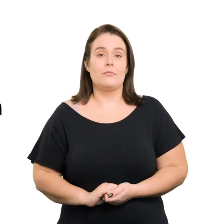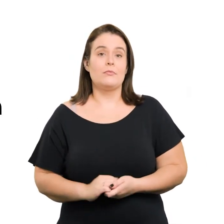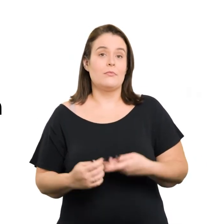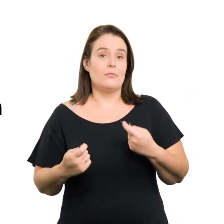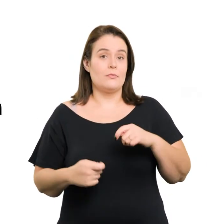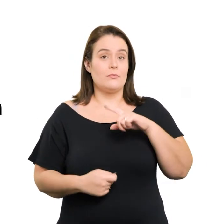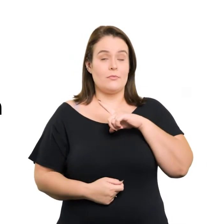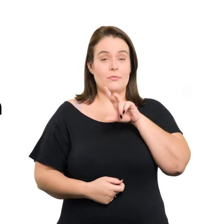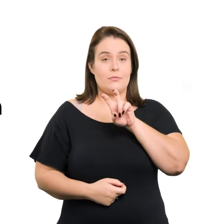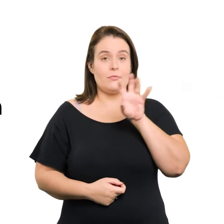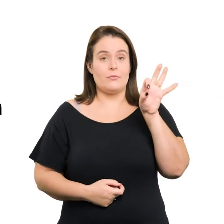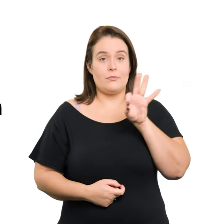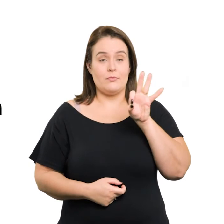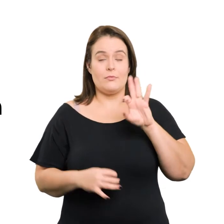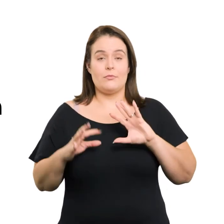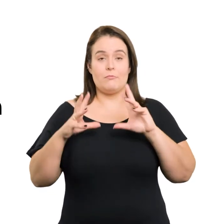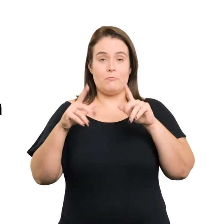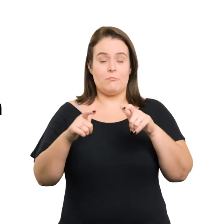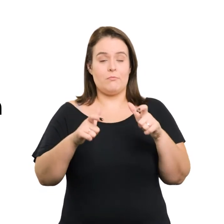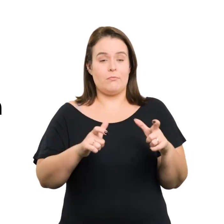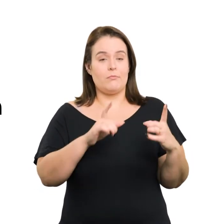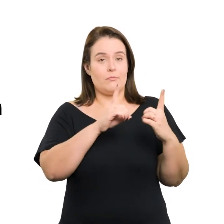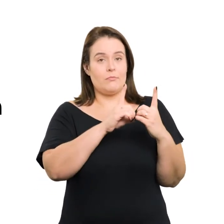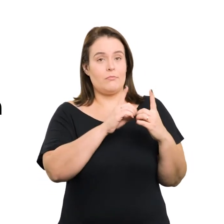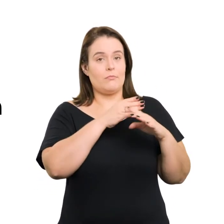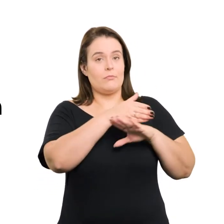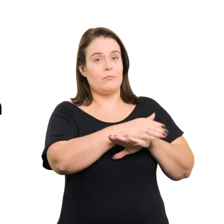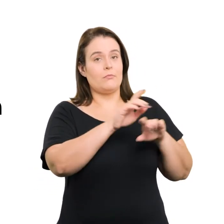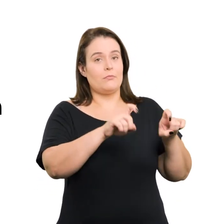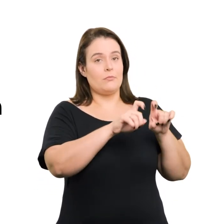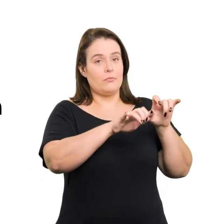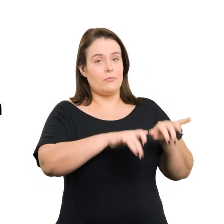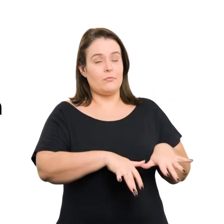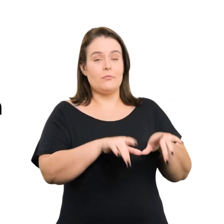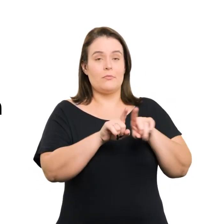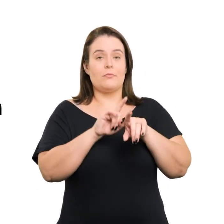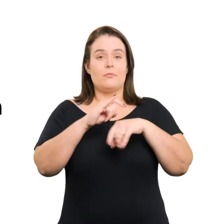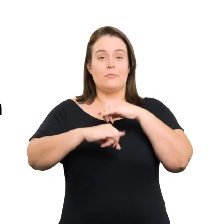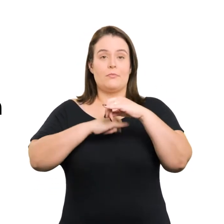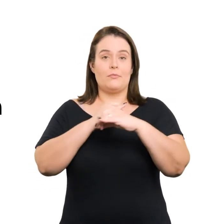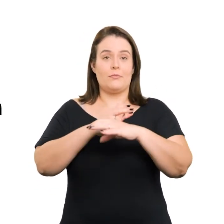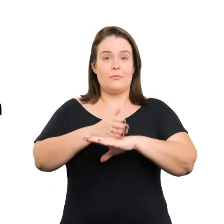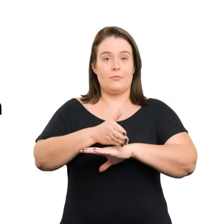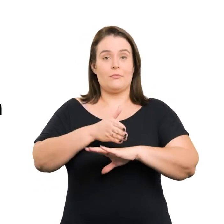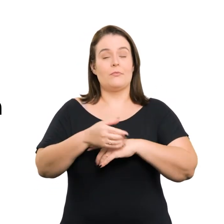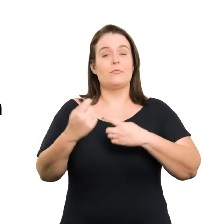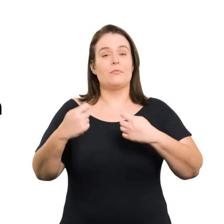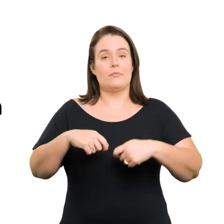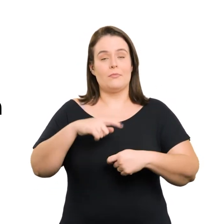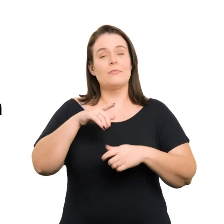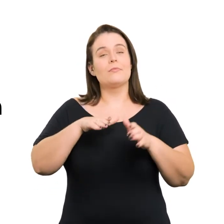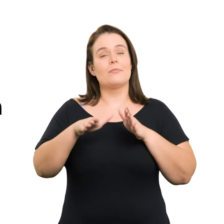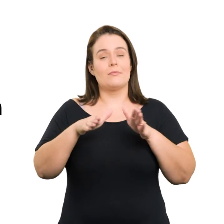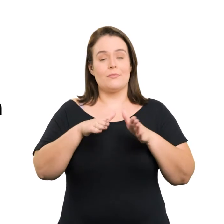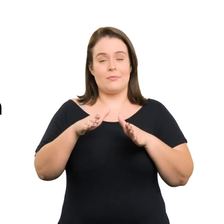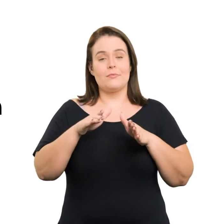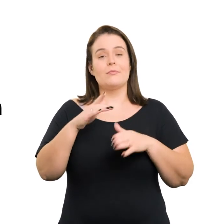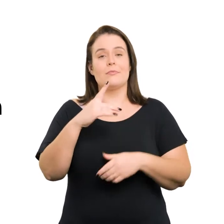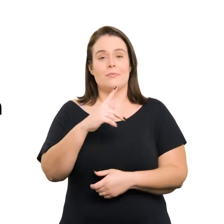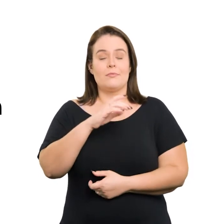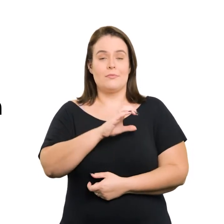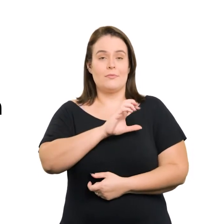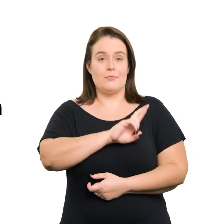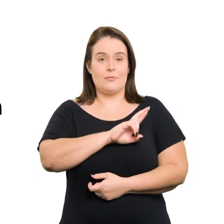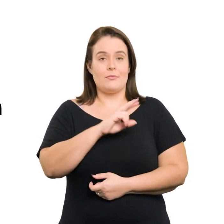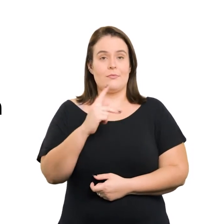5% do total de terminais de consulta Por meio de computadores e acesso à internet Devem ser acessíveis a